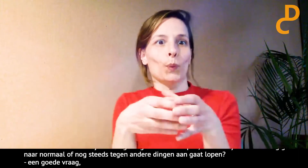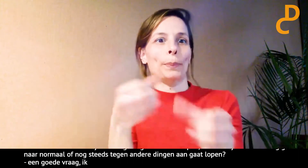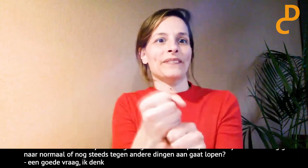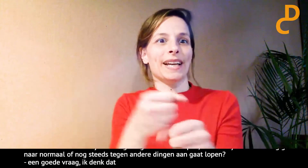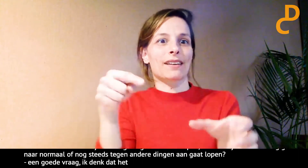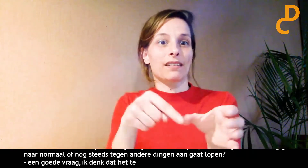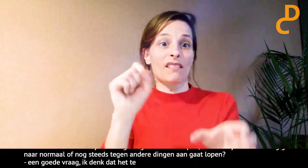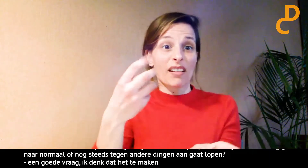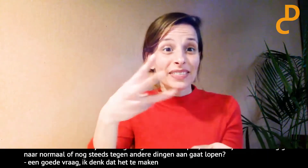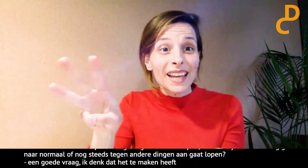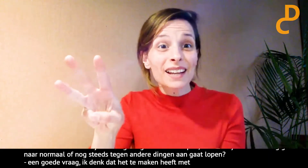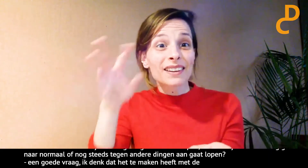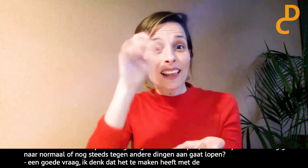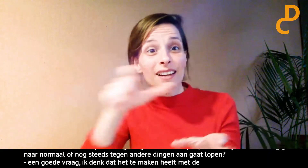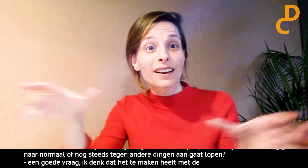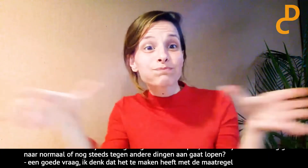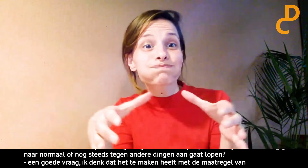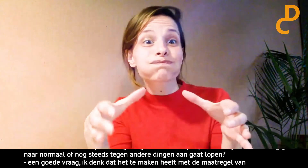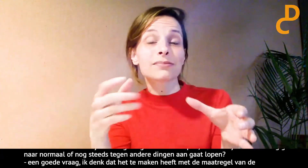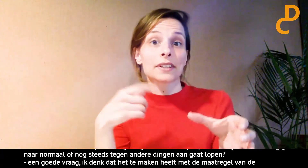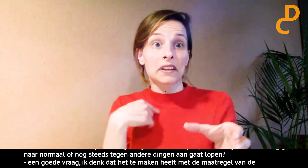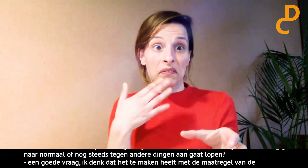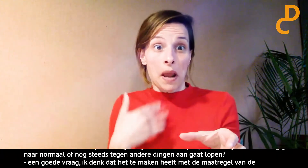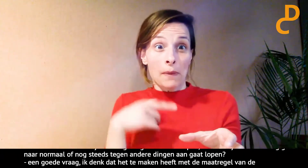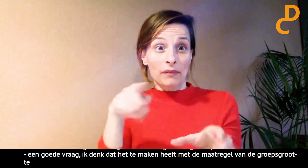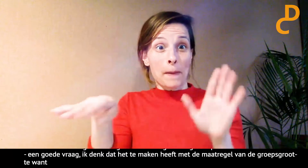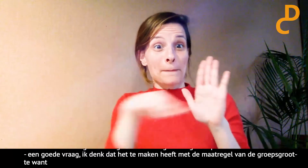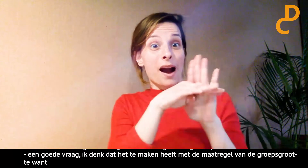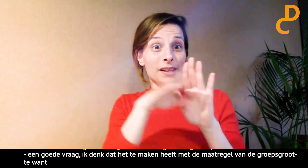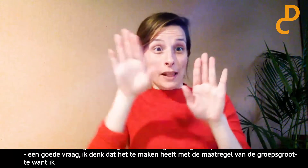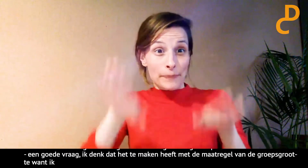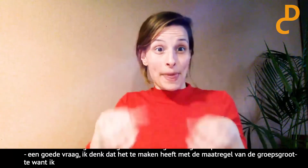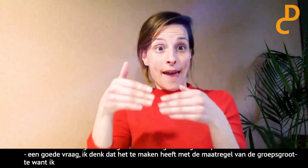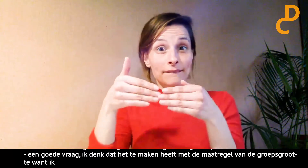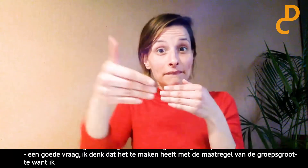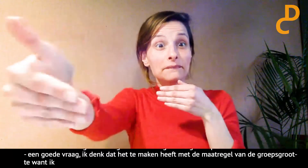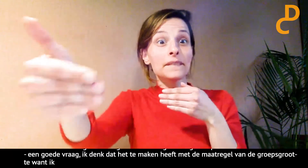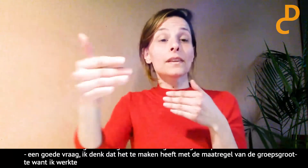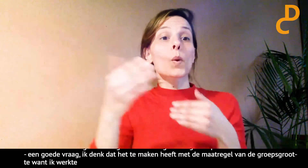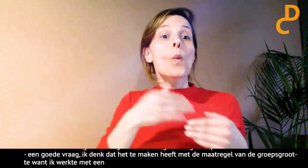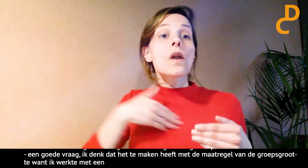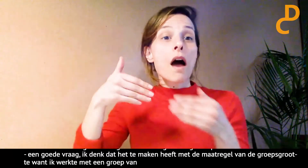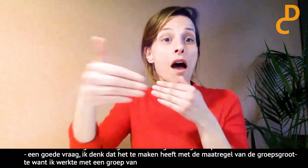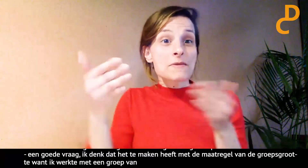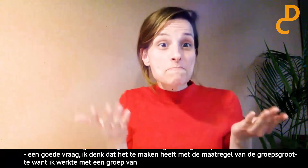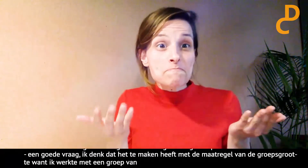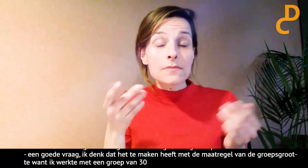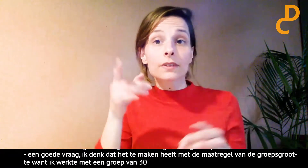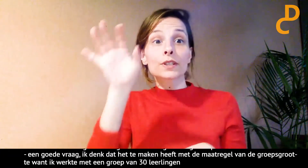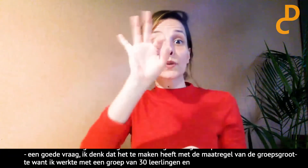de groepsgrootte. Want ik werk tot nu toe altijd in een groep van dertig leerlingen. En ik vraag me af of als die maatregel blijft... Ja, hoe